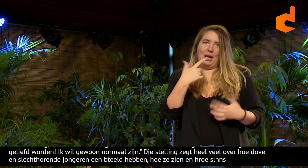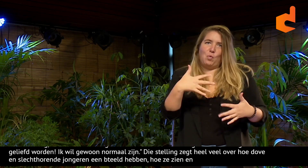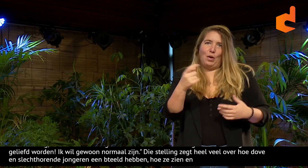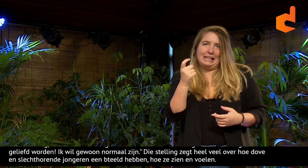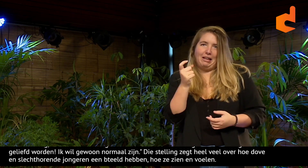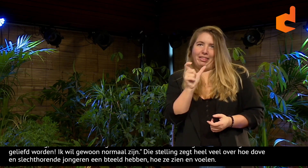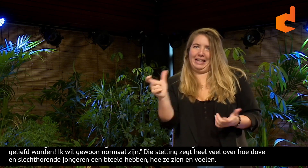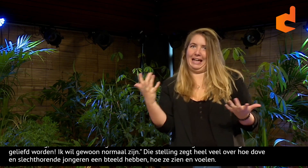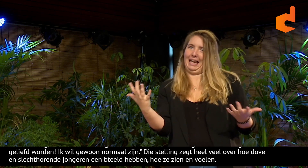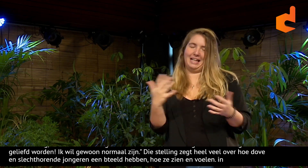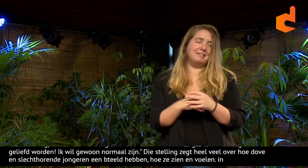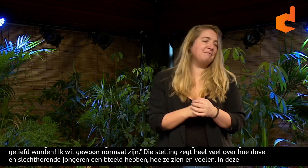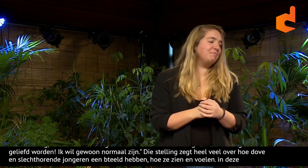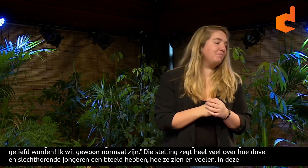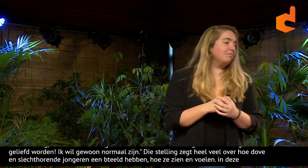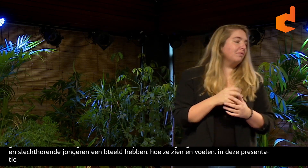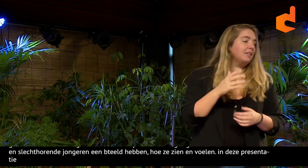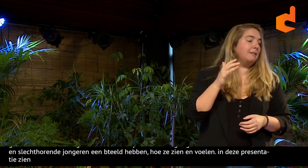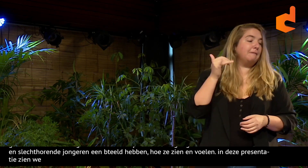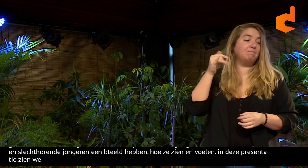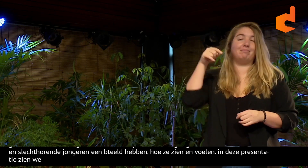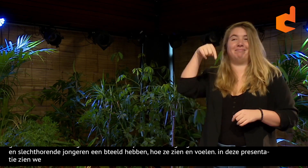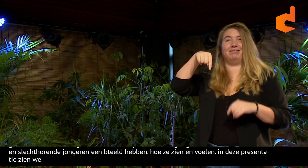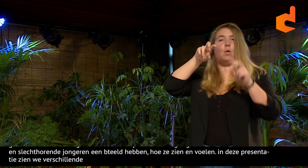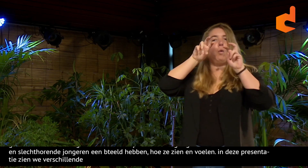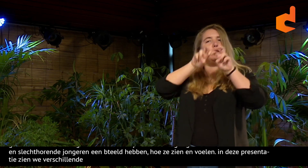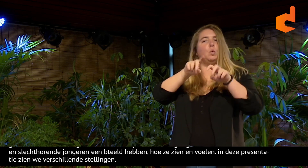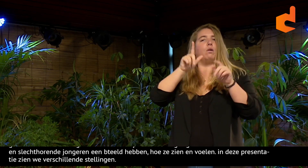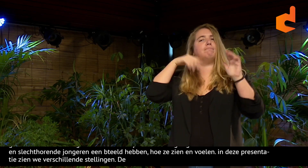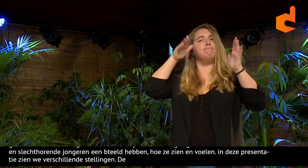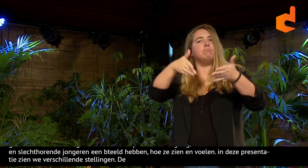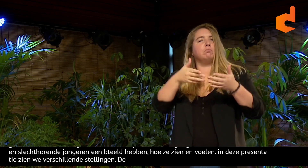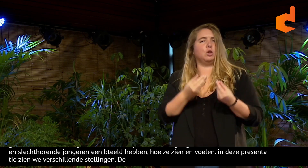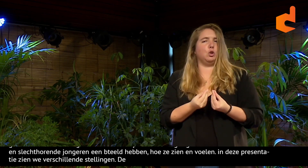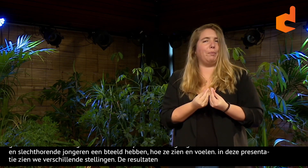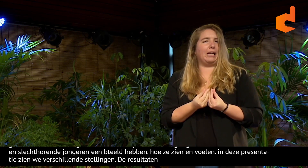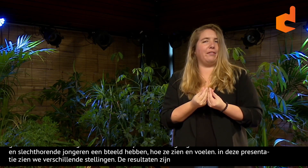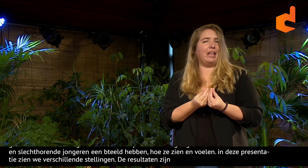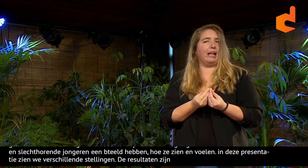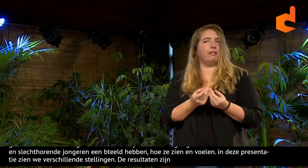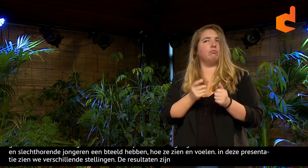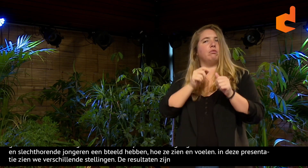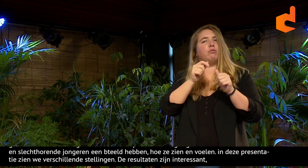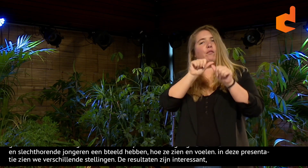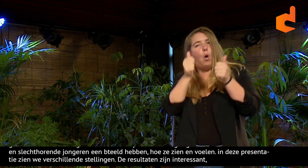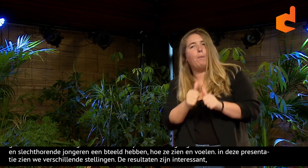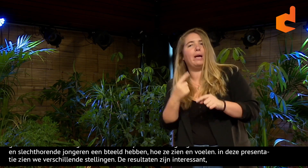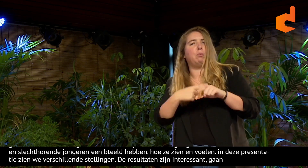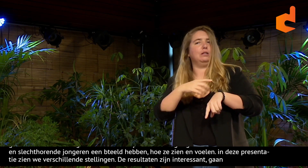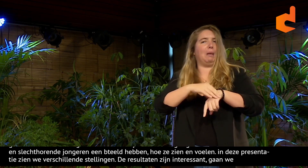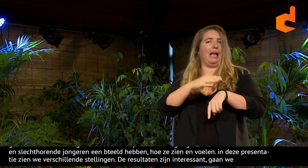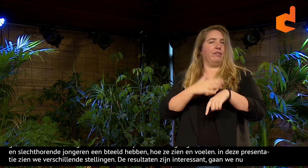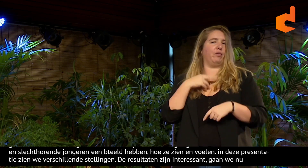En nu, de resultaten zijn natuurlijk heel interessante dingen, daar gaan we dan dus nu mee beginnen. In ons onderzoek hebben we ons gericht op